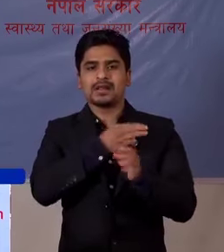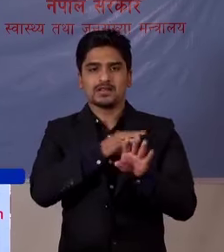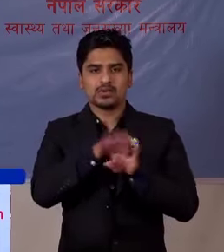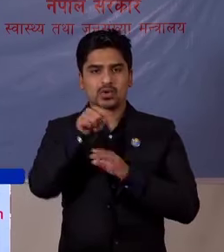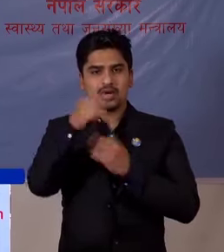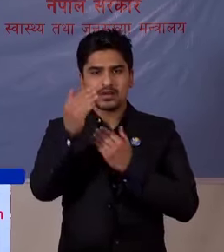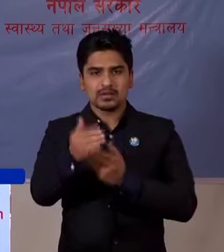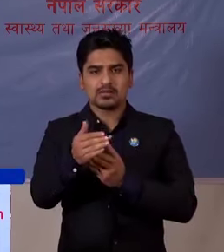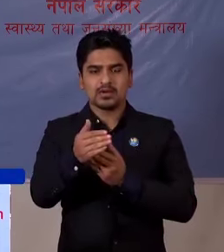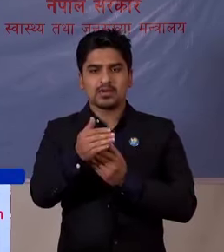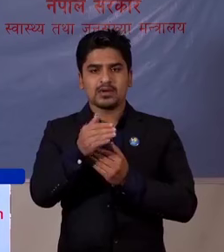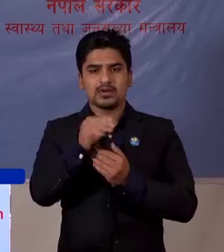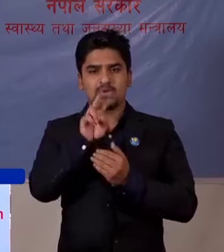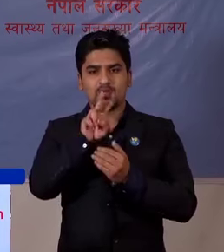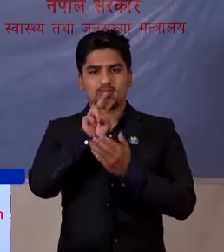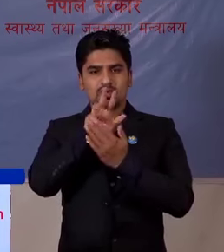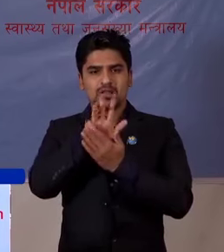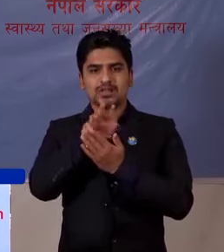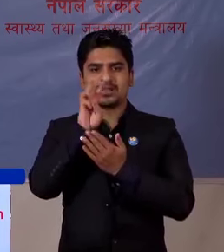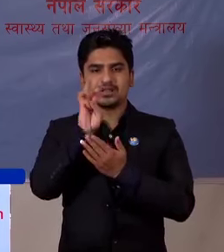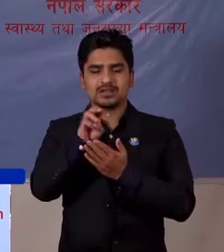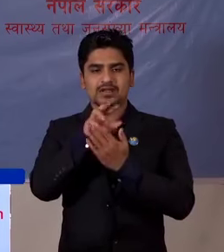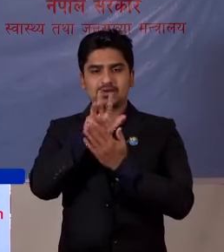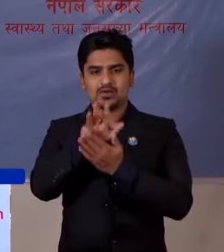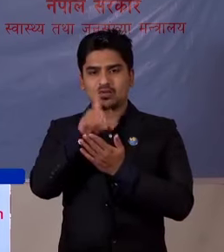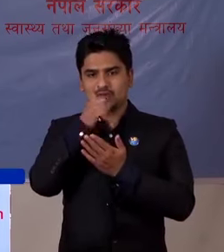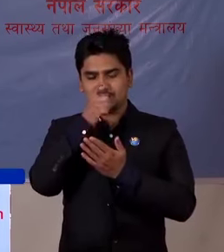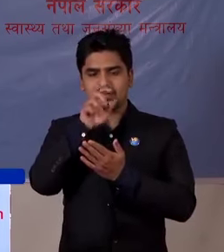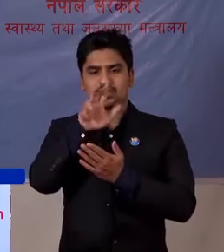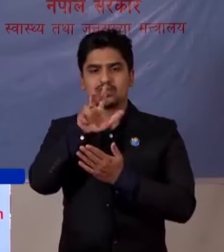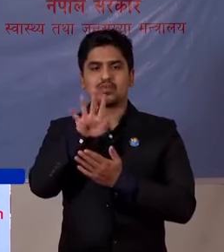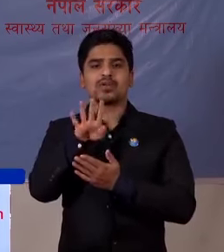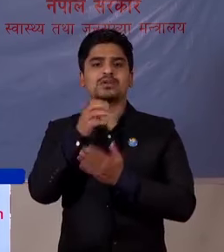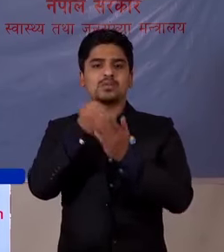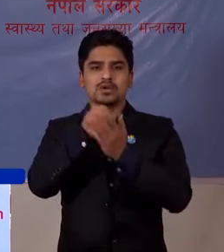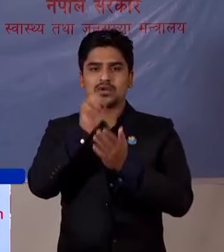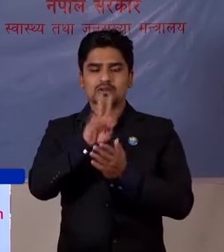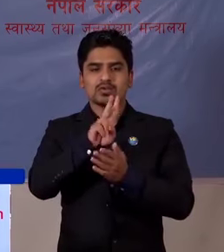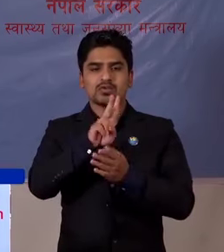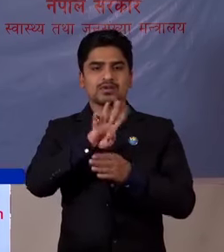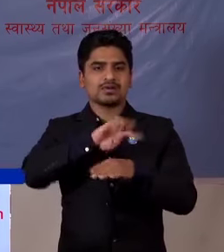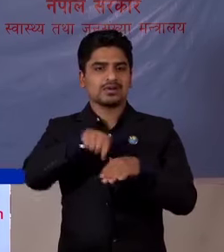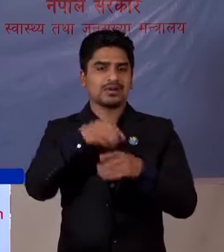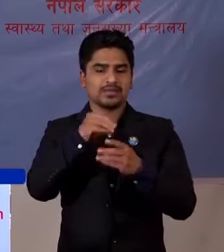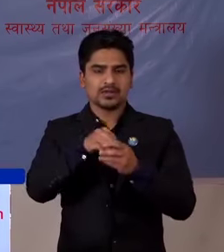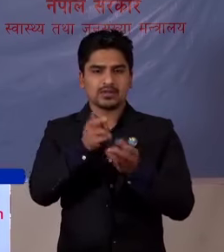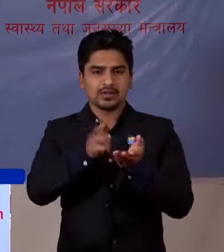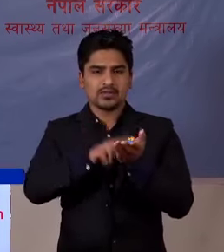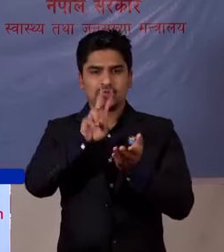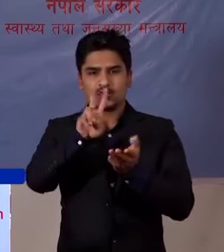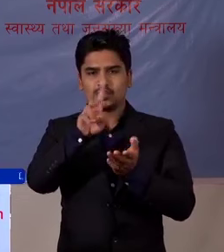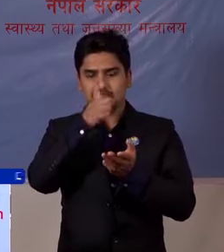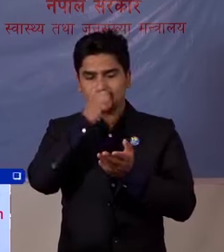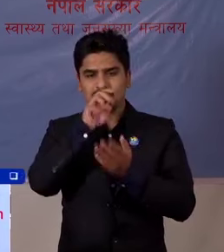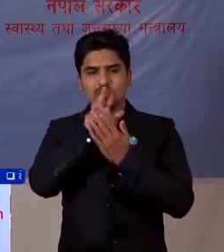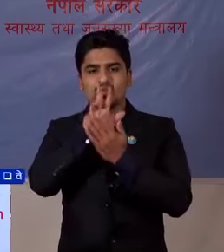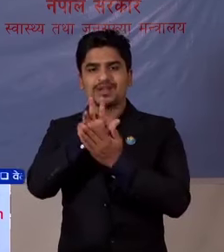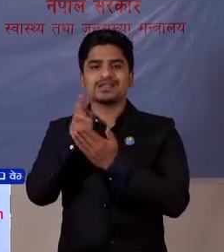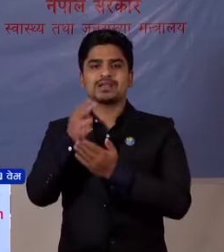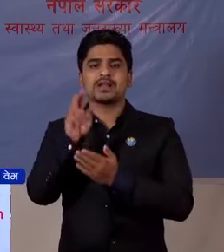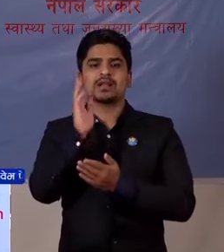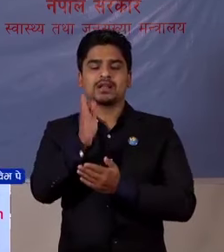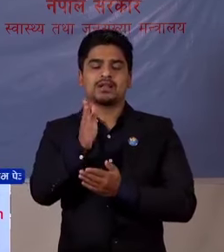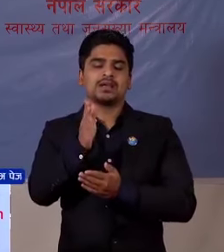आलस्ते मां 39984 पुगे को छा गत 24 गंटा मां थप 29981 जानाले